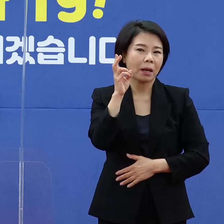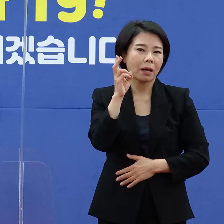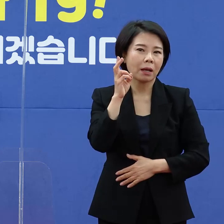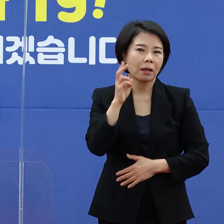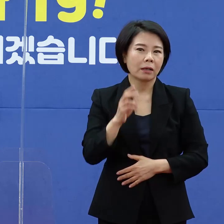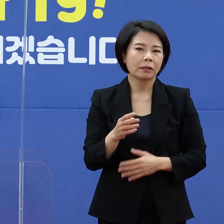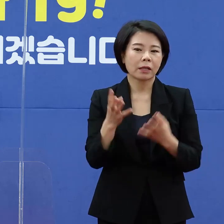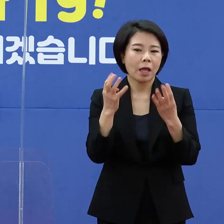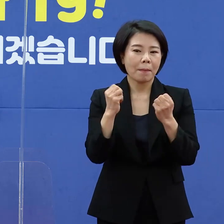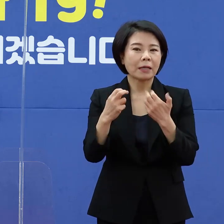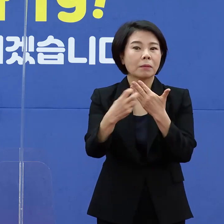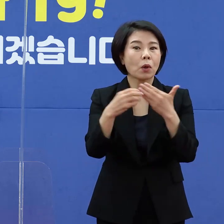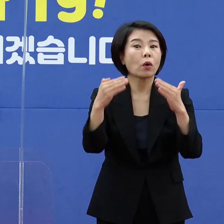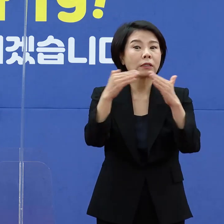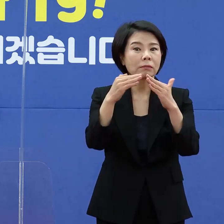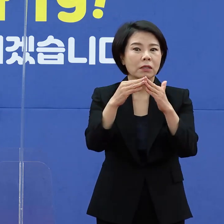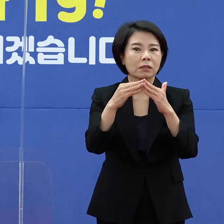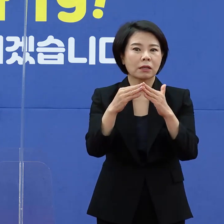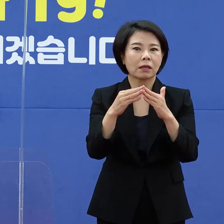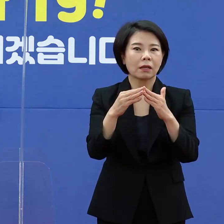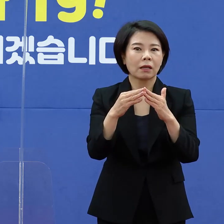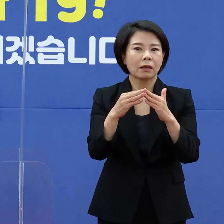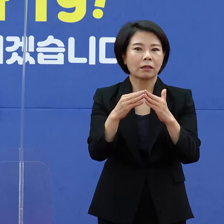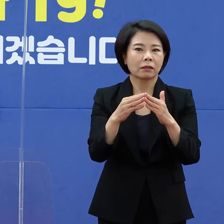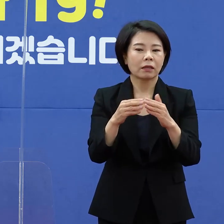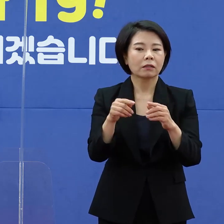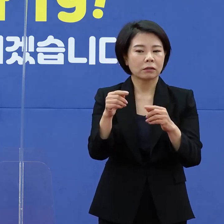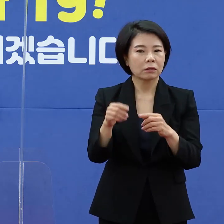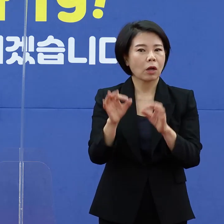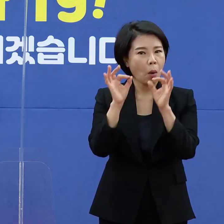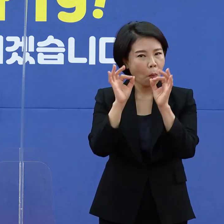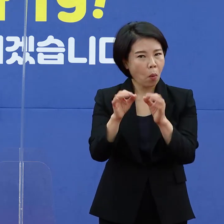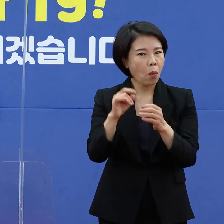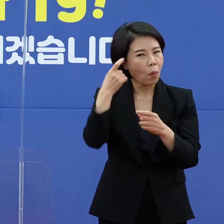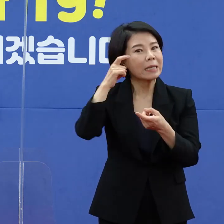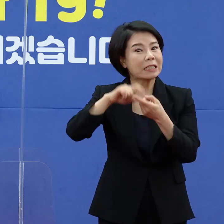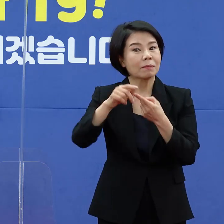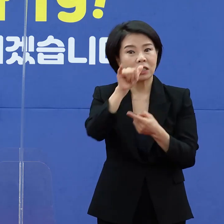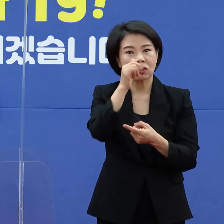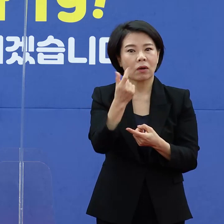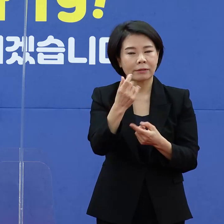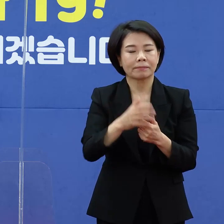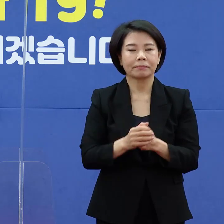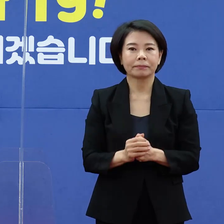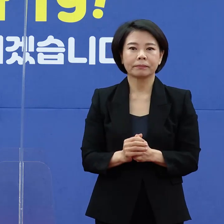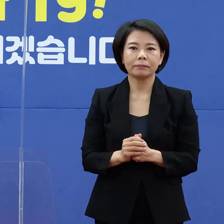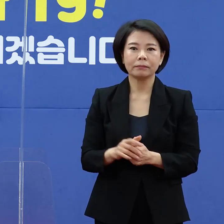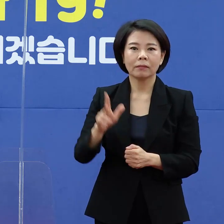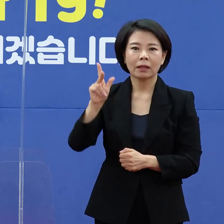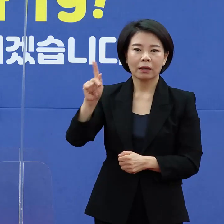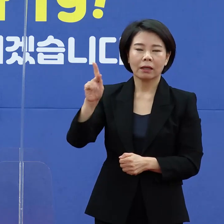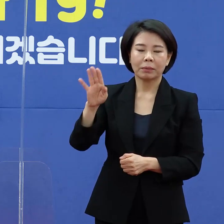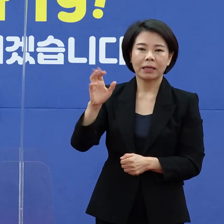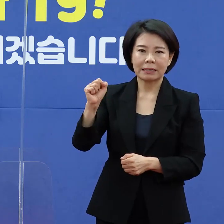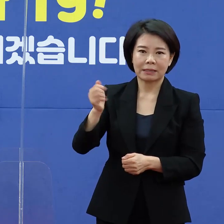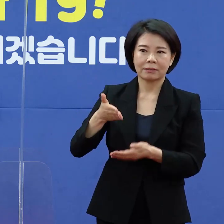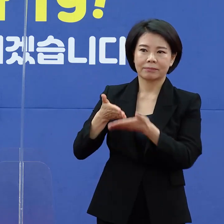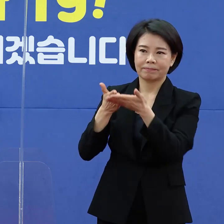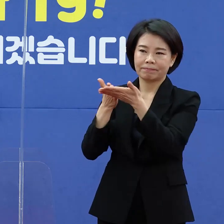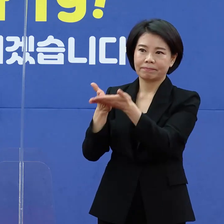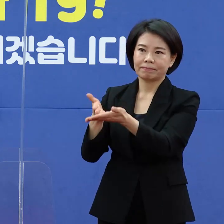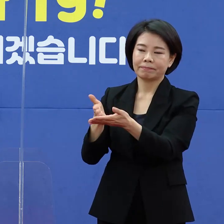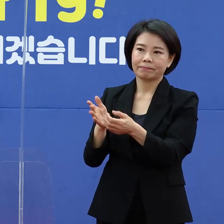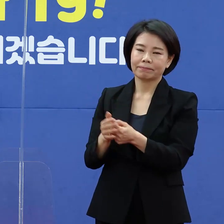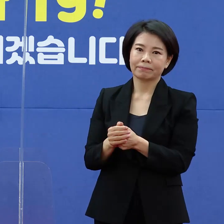의료기관들이 아마 동창하지 않을까 이렇게 생각합니다. KBS 신익환 기사입니다.